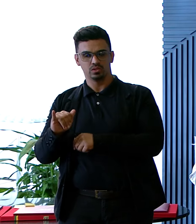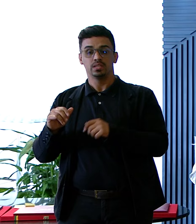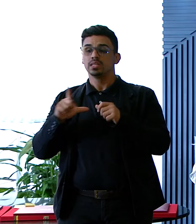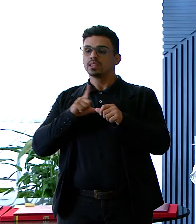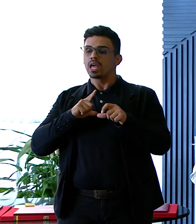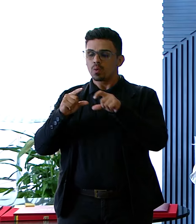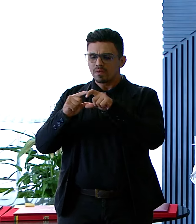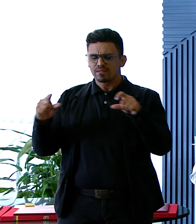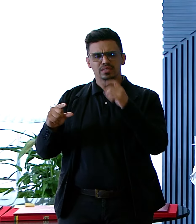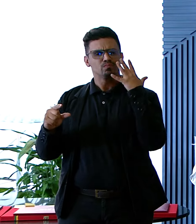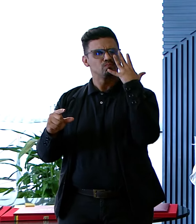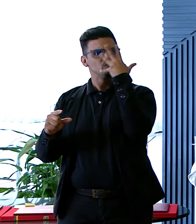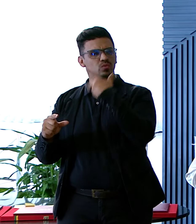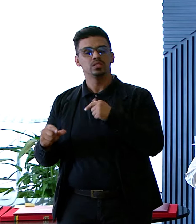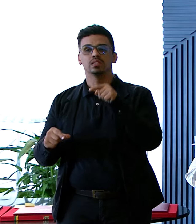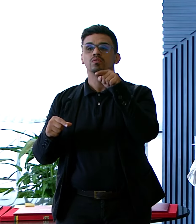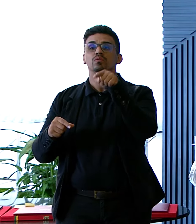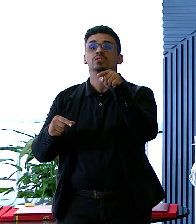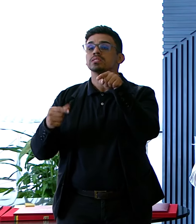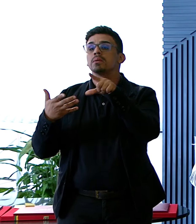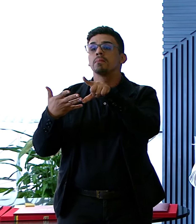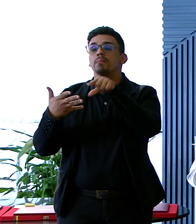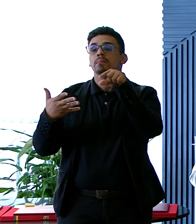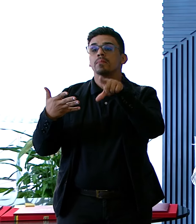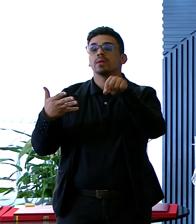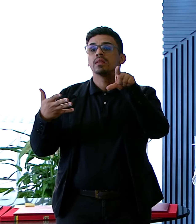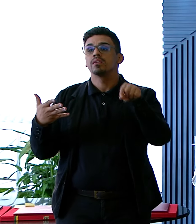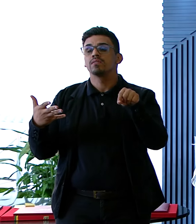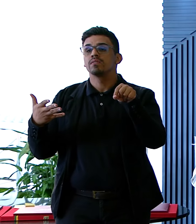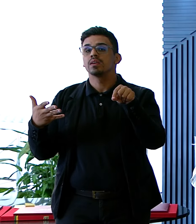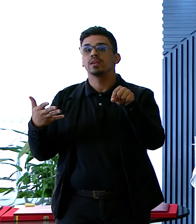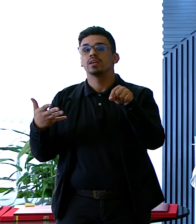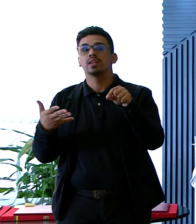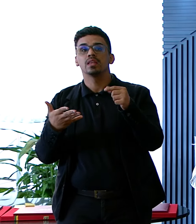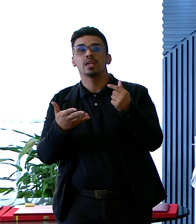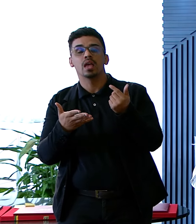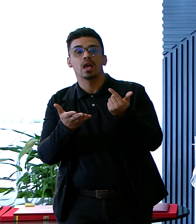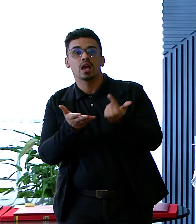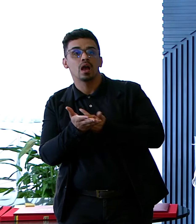Cada Você prefere A obra